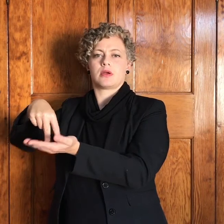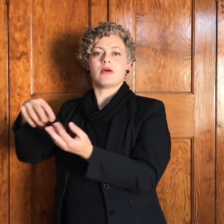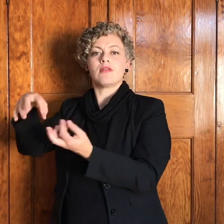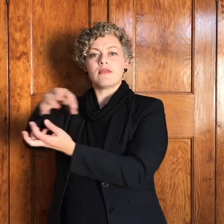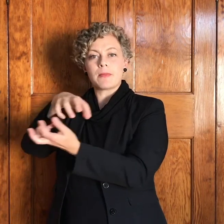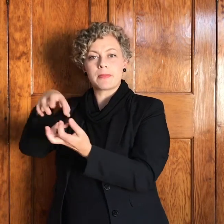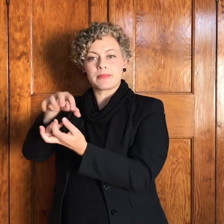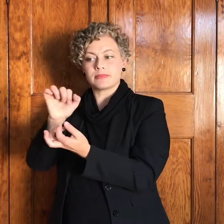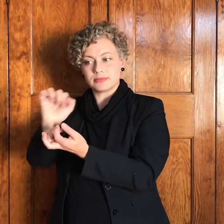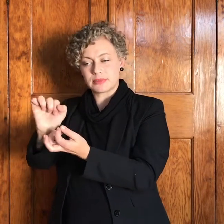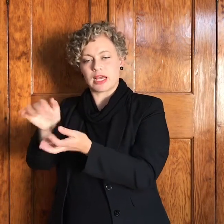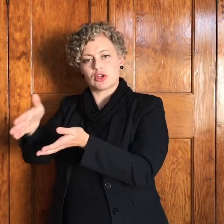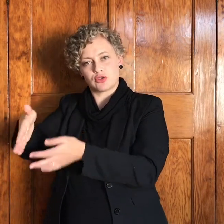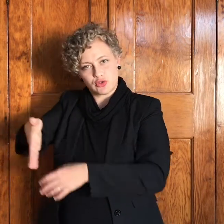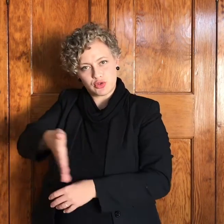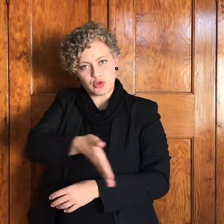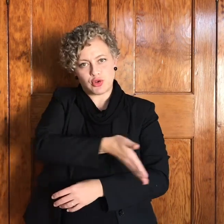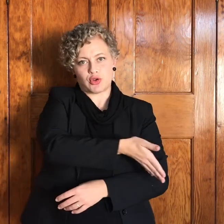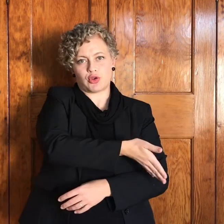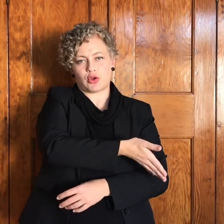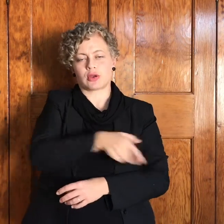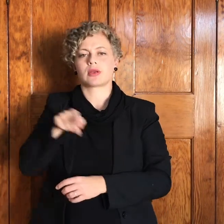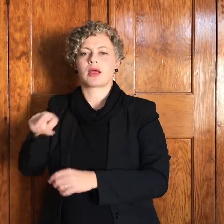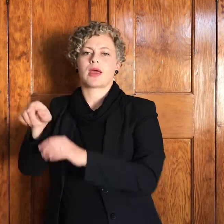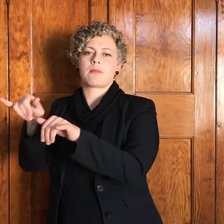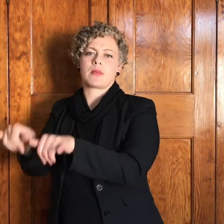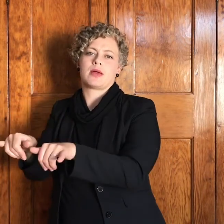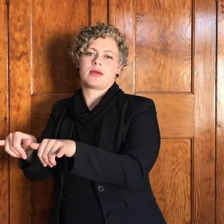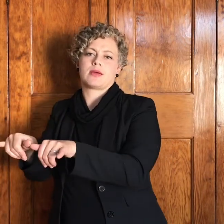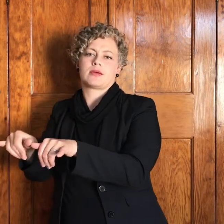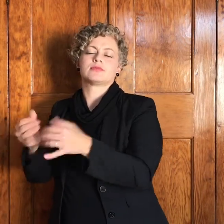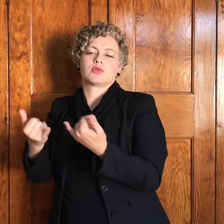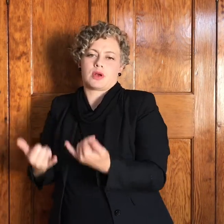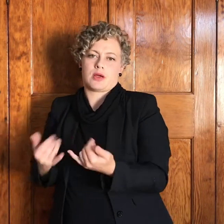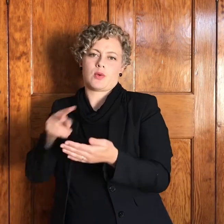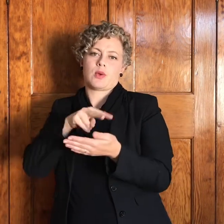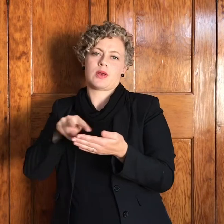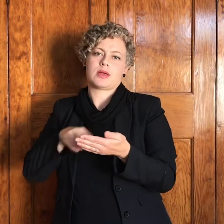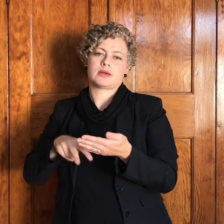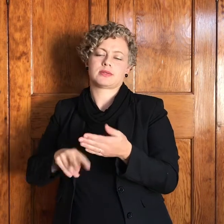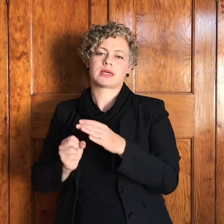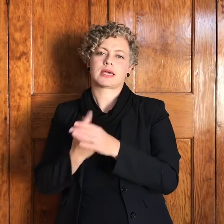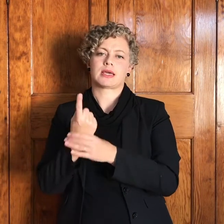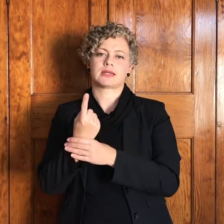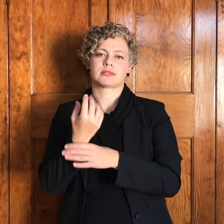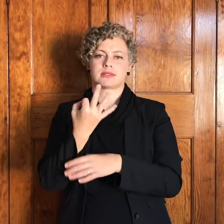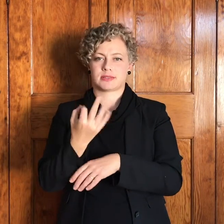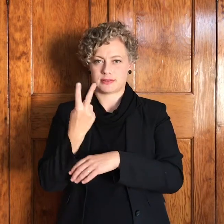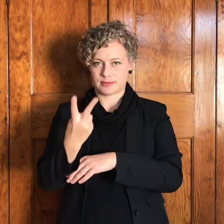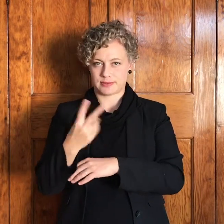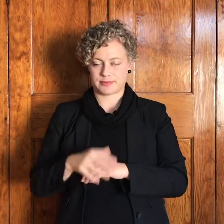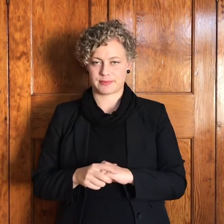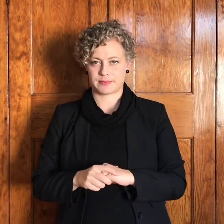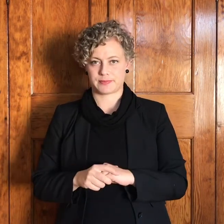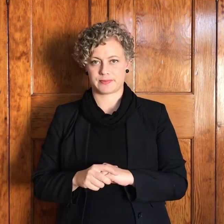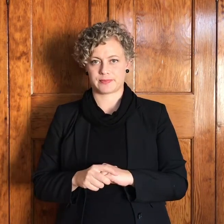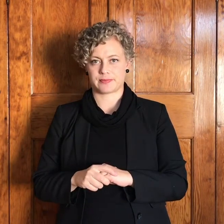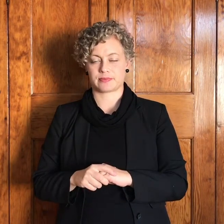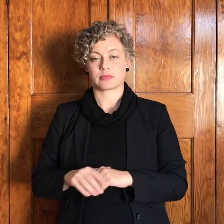gestuur en dan lees ons die tweede gebeurtenis ons lees nou uit genesis 32 Jacob het alleen daar achter